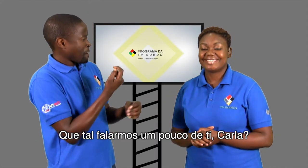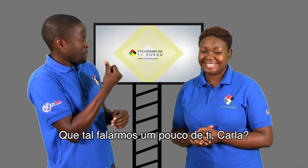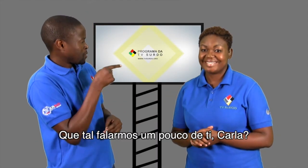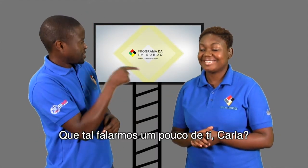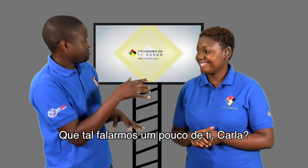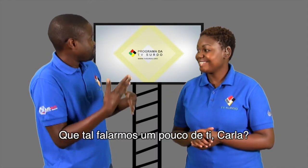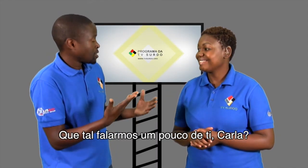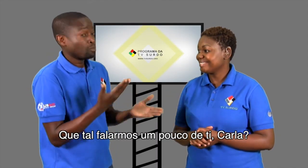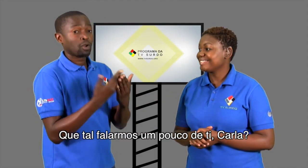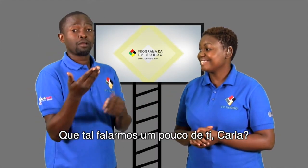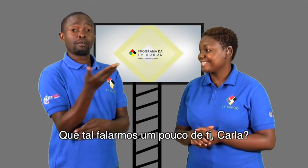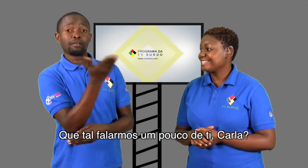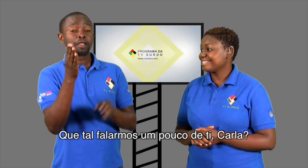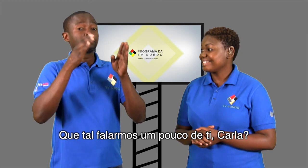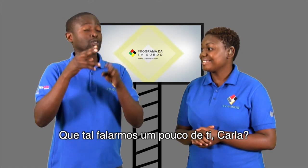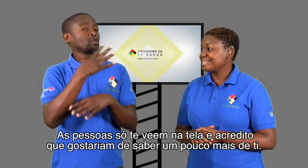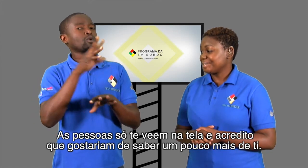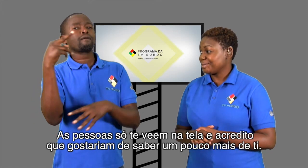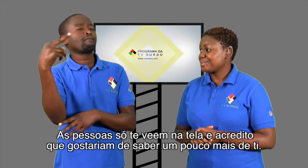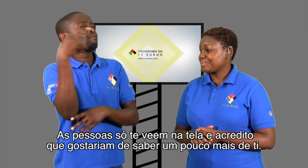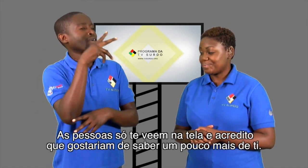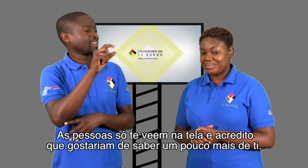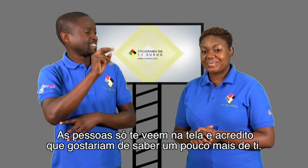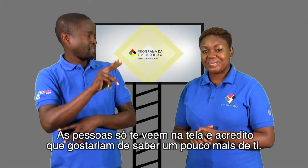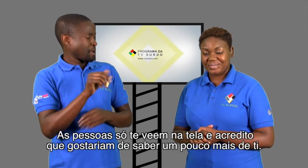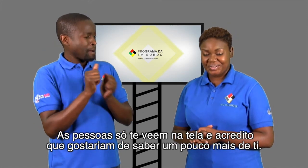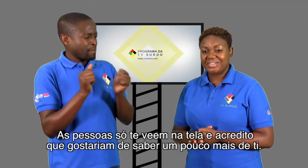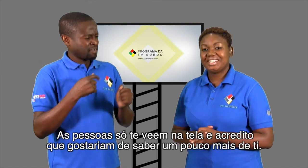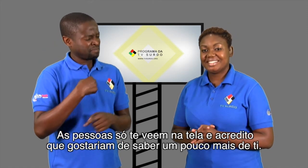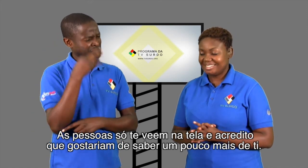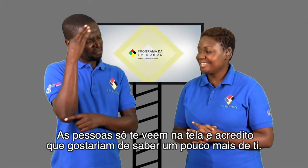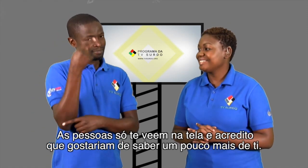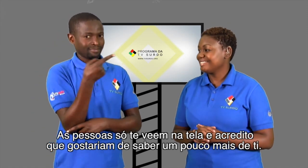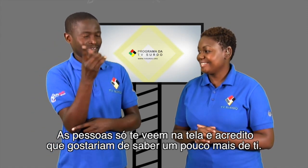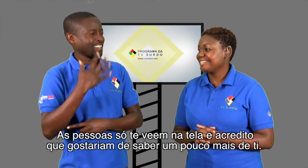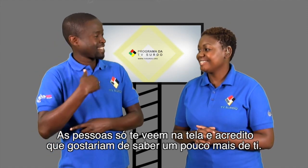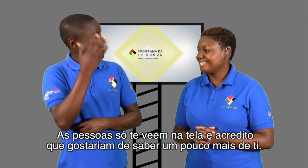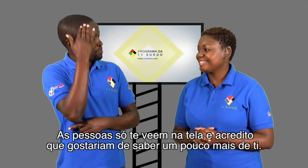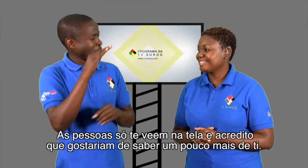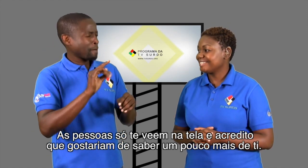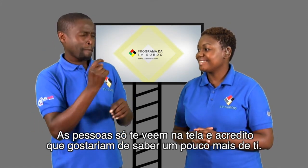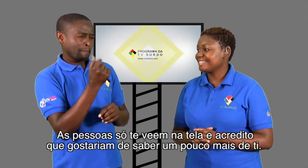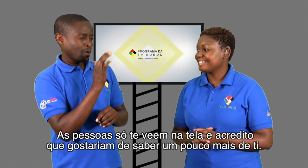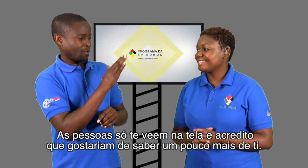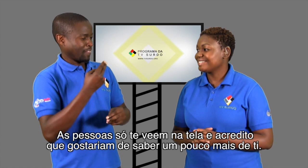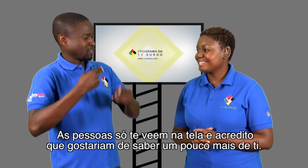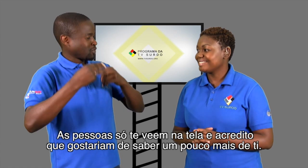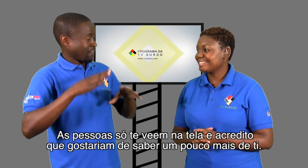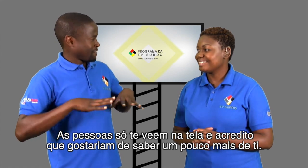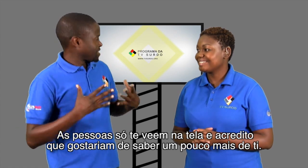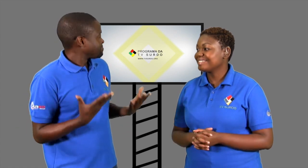Que tal falarmos um pouco de ti, Carla? As pessoas só te veem na tela e acredito que gostariam de saber um pouco mais.